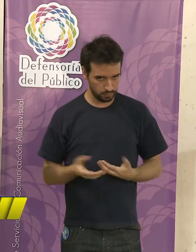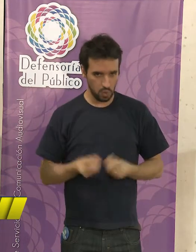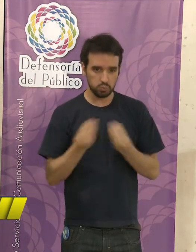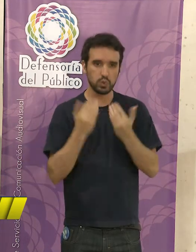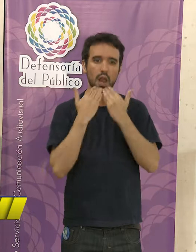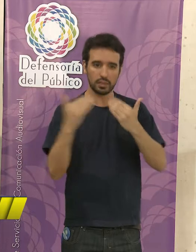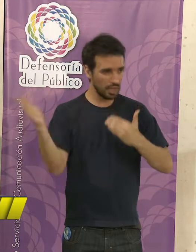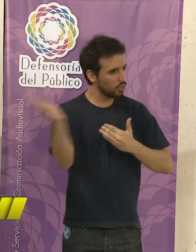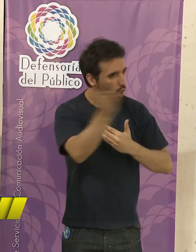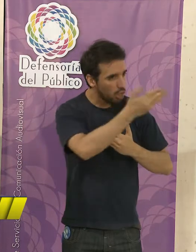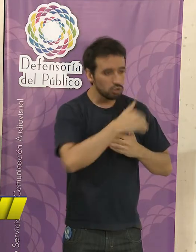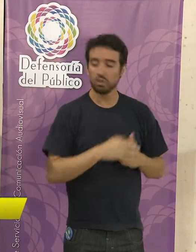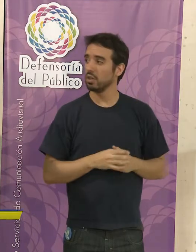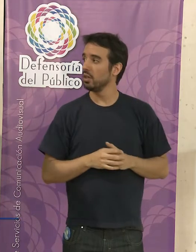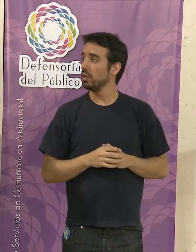gracias a todos.